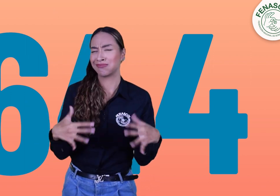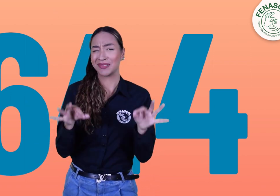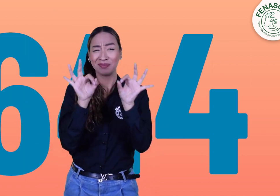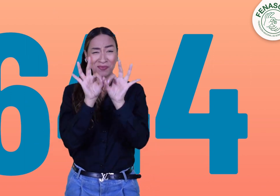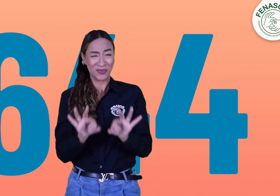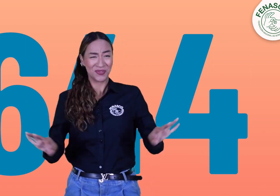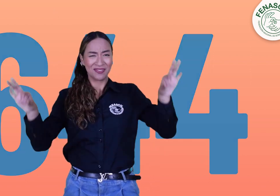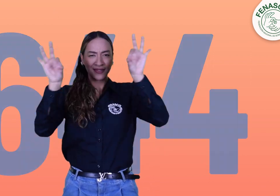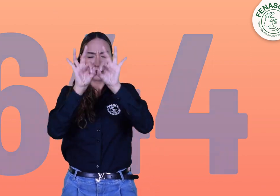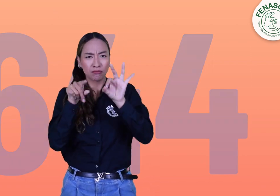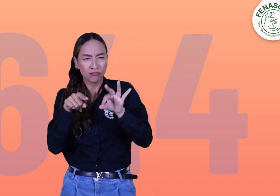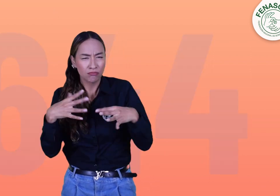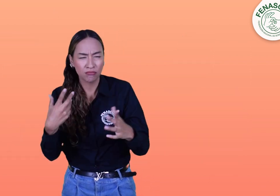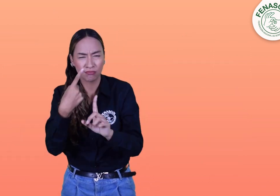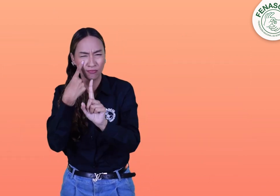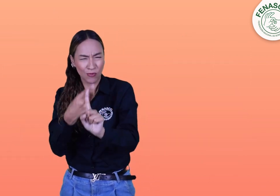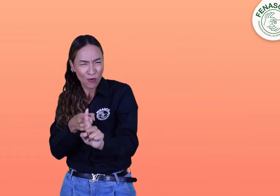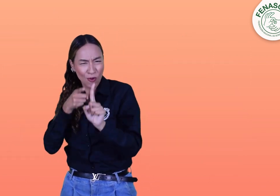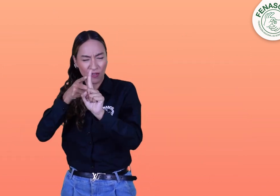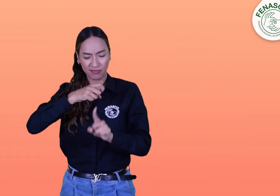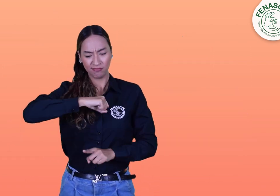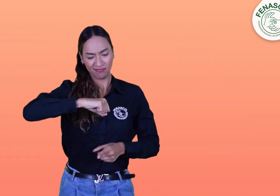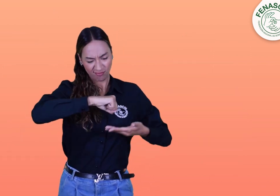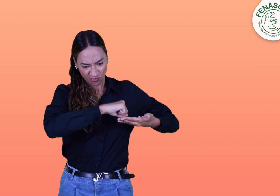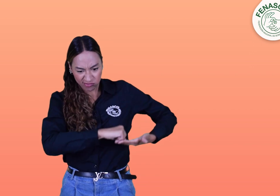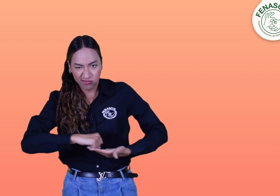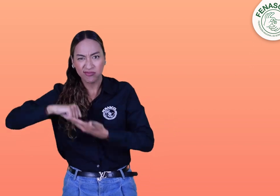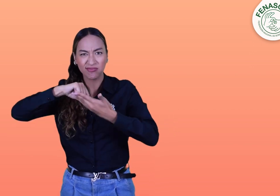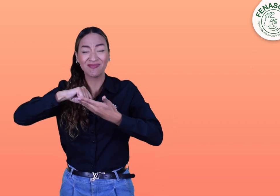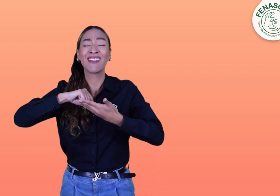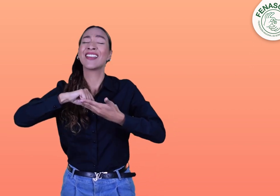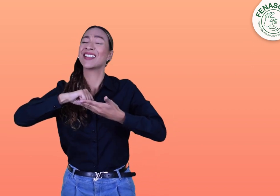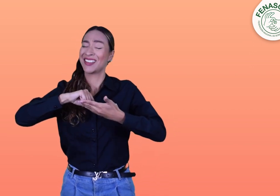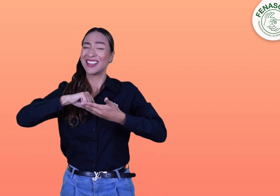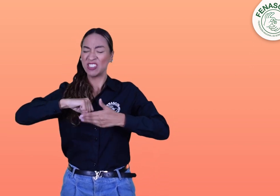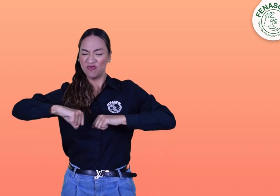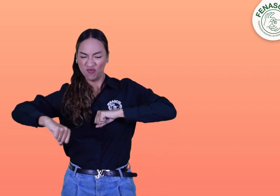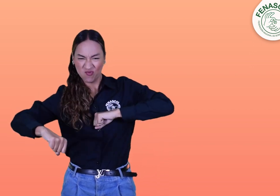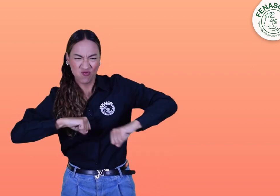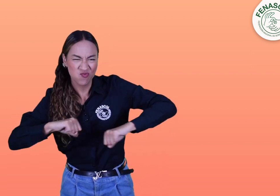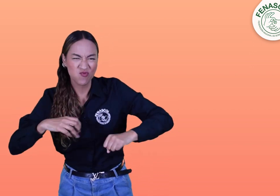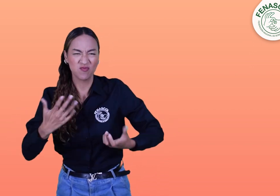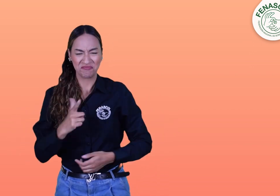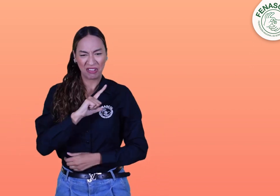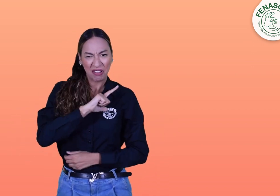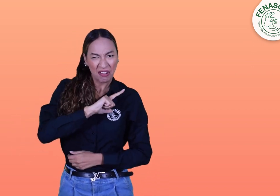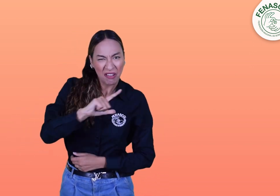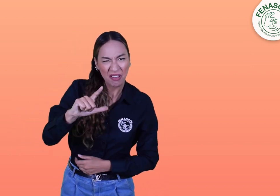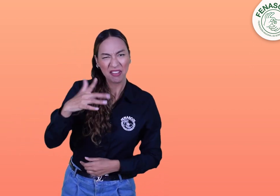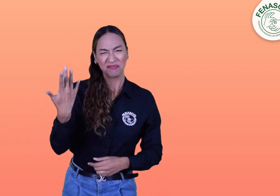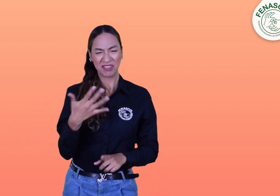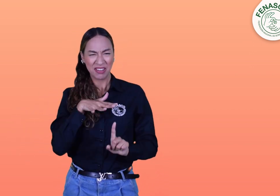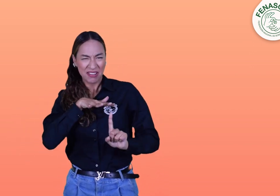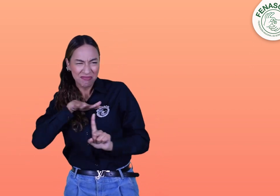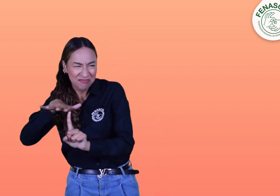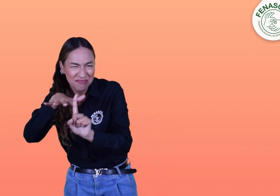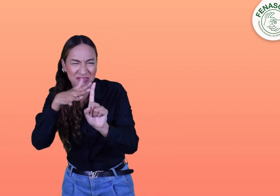644 mujeres sordas. Y esto es importante porque ellas están en pro de la reivindicación de los derechos. Son